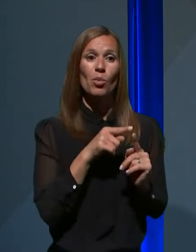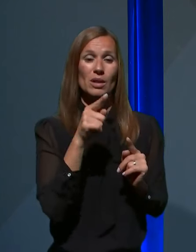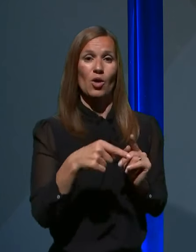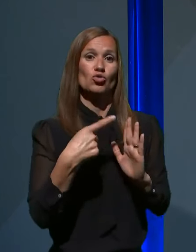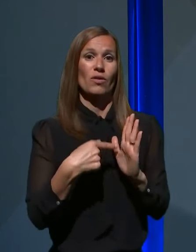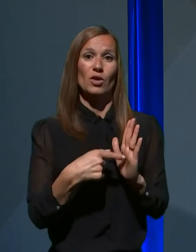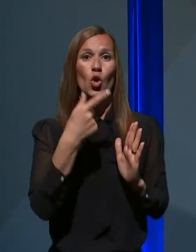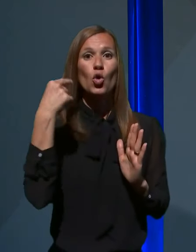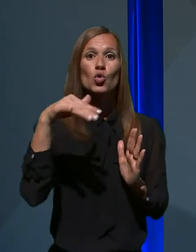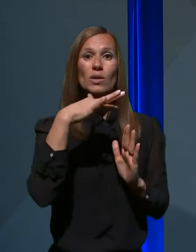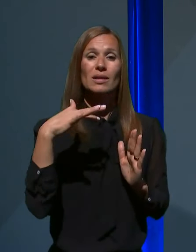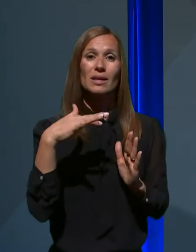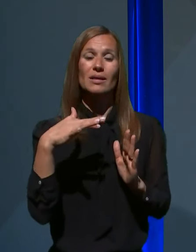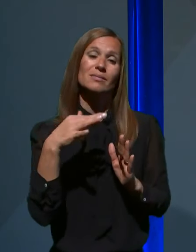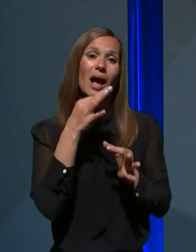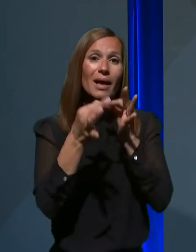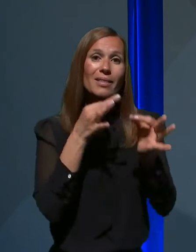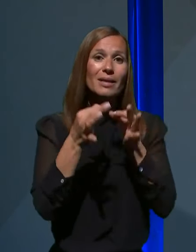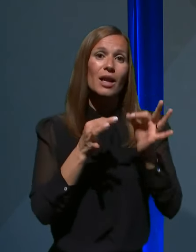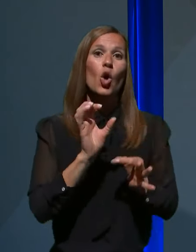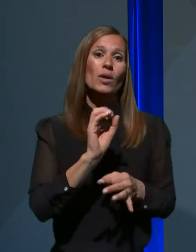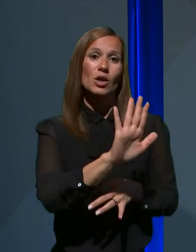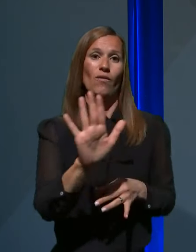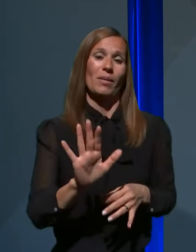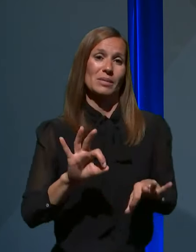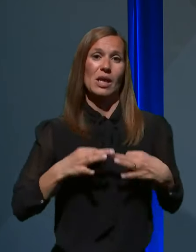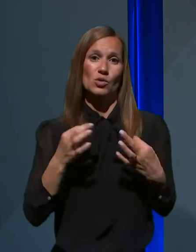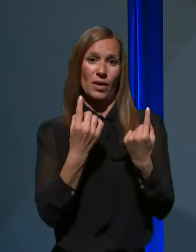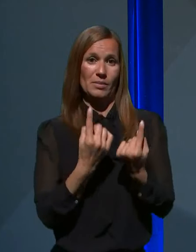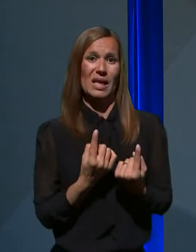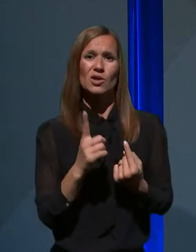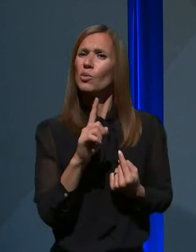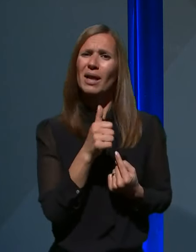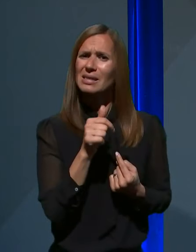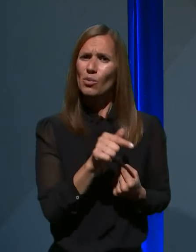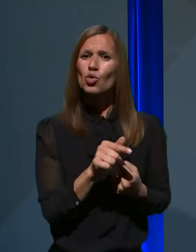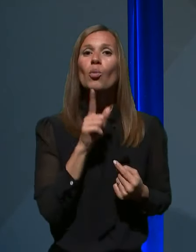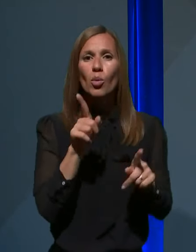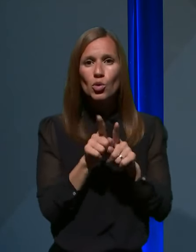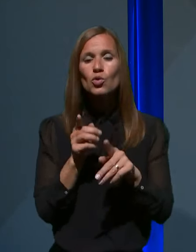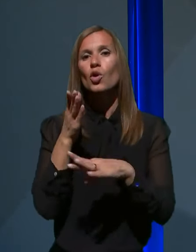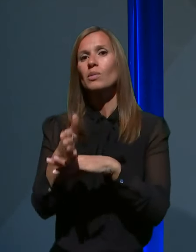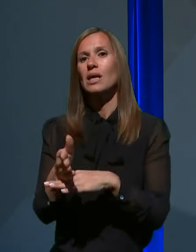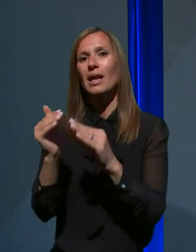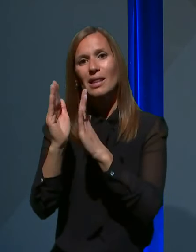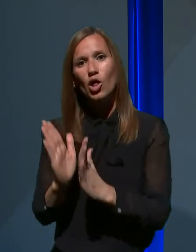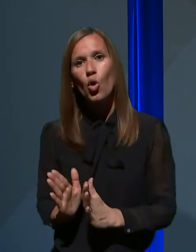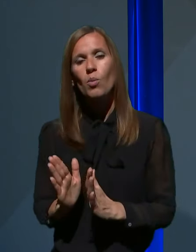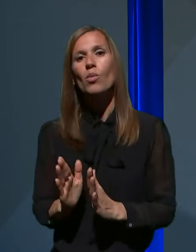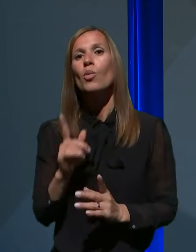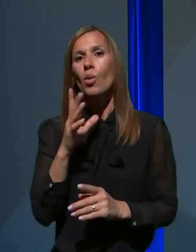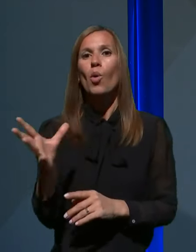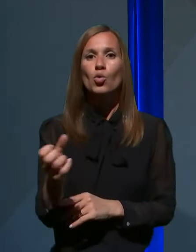ljudi anketirali o njihovem zdravstvenem stanju, ne samo to, obiskali jih bomo na domu, jim odozeli